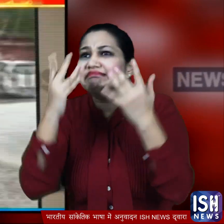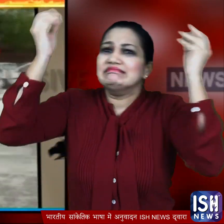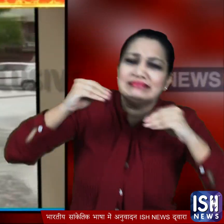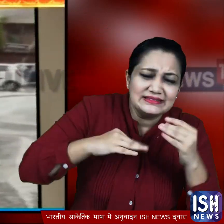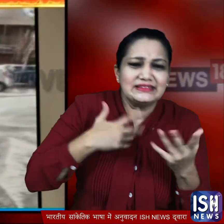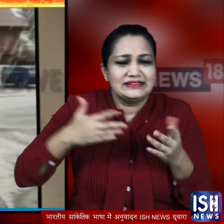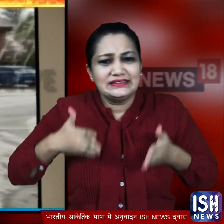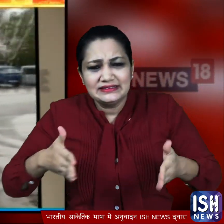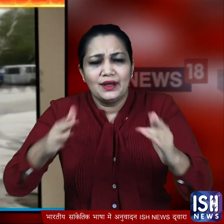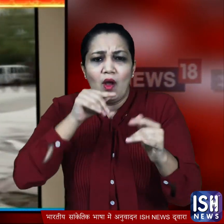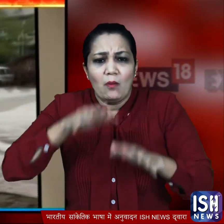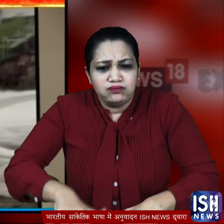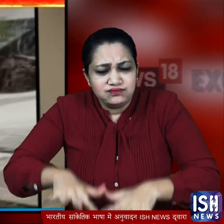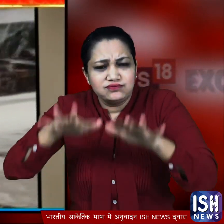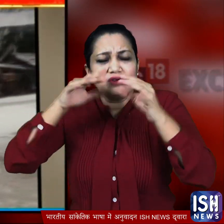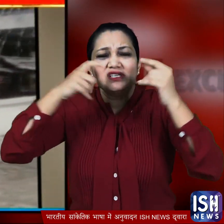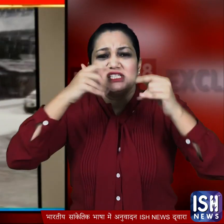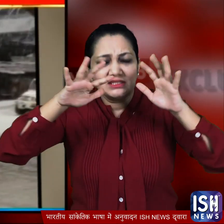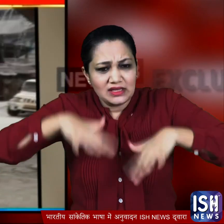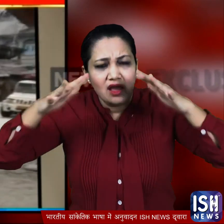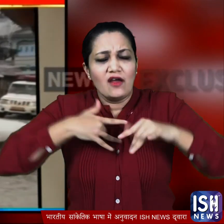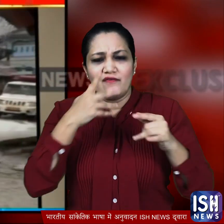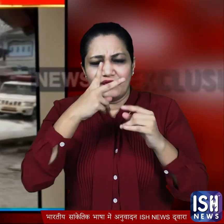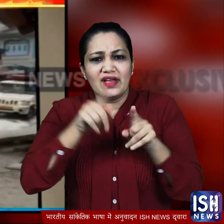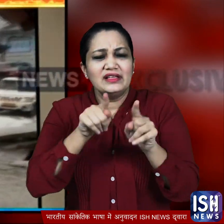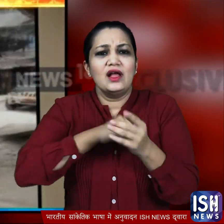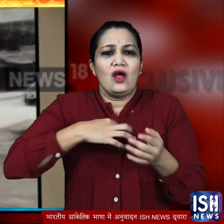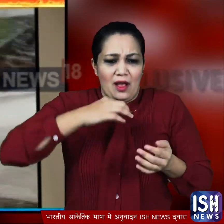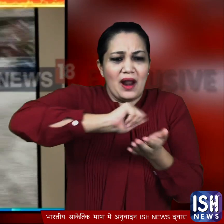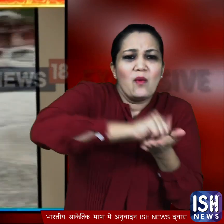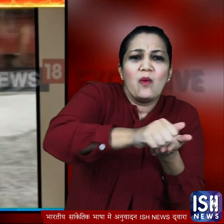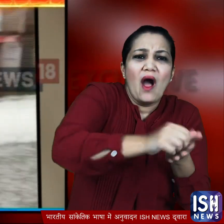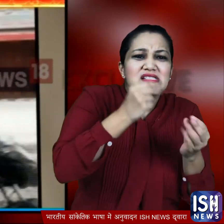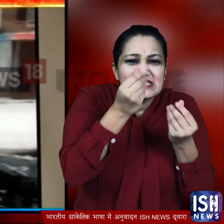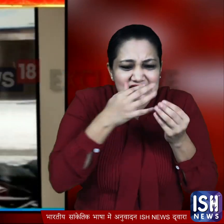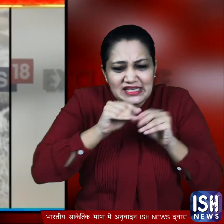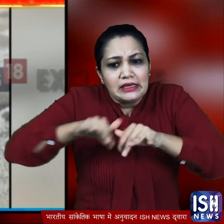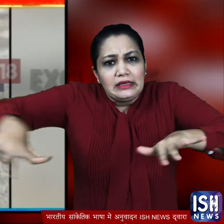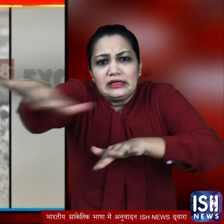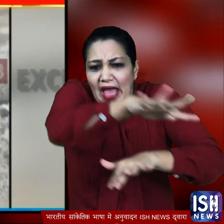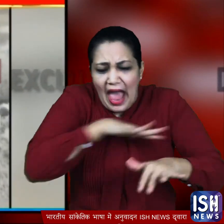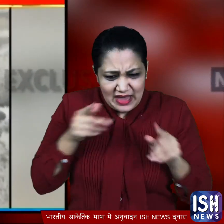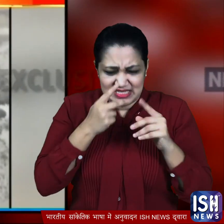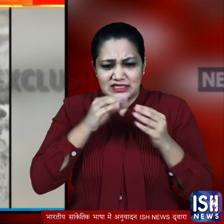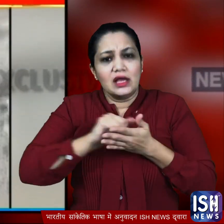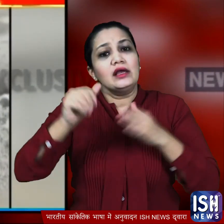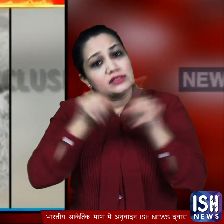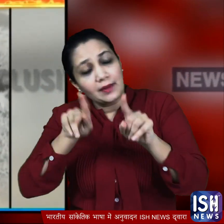वहां सडक पर पानी के साथ बिखरे ओलों को देखकर ऐसा लगा जैसे कपड़े धोने का सफेद पाउडर फैला हो। कुछ इसी तरह बारा मुला में भी ओले गिरे।